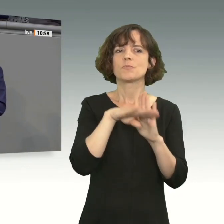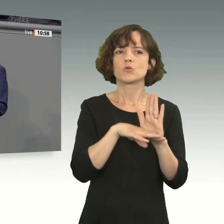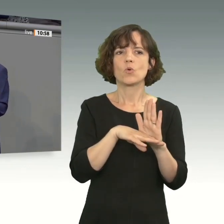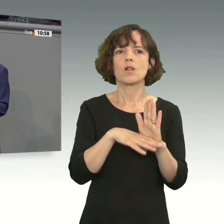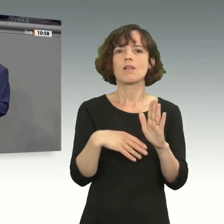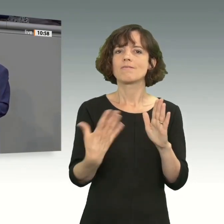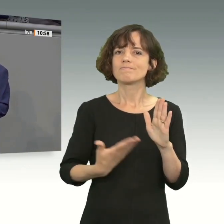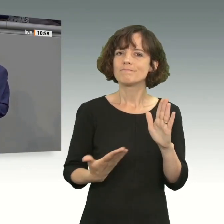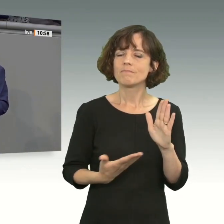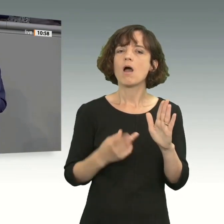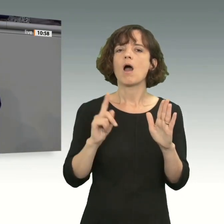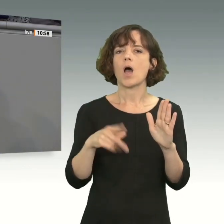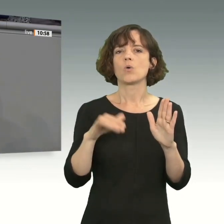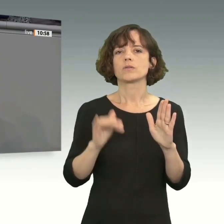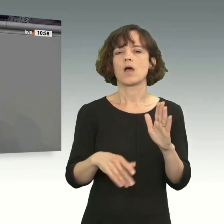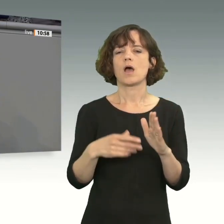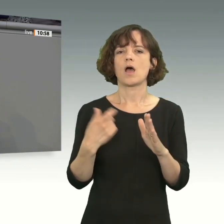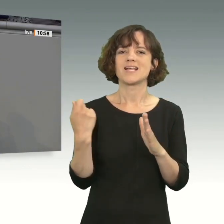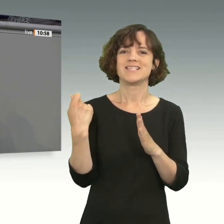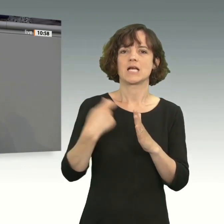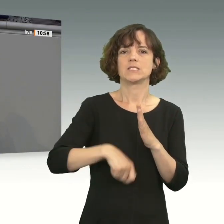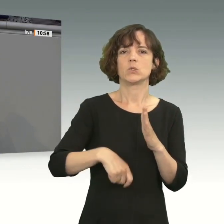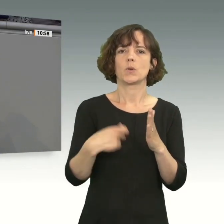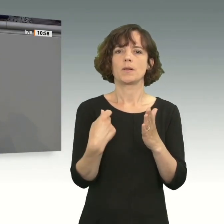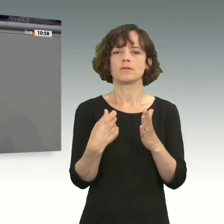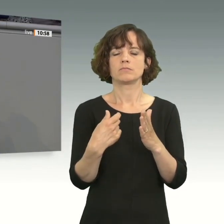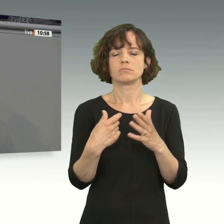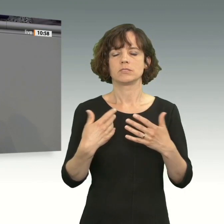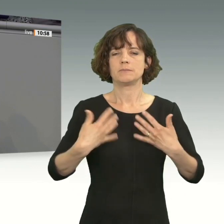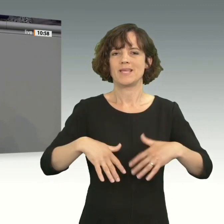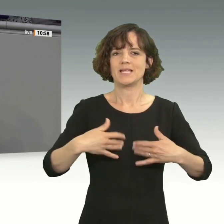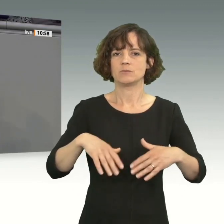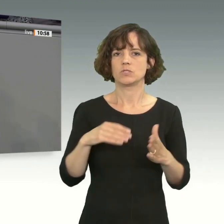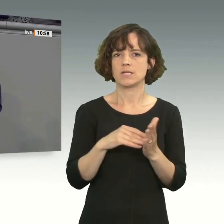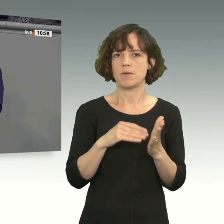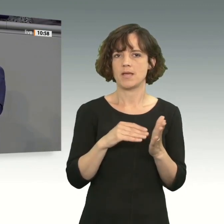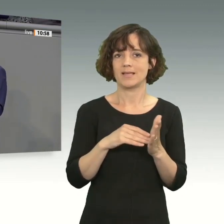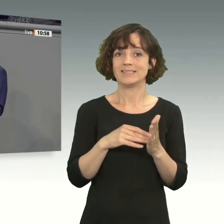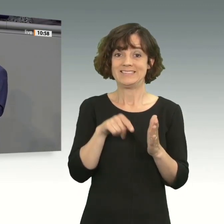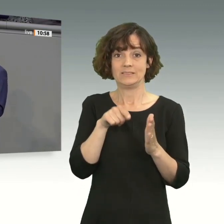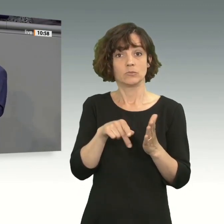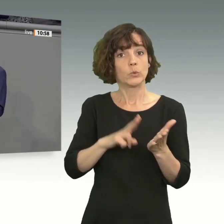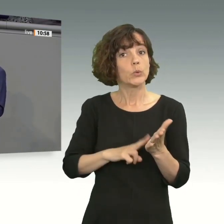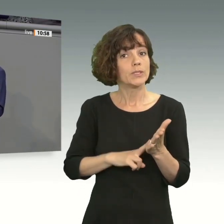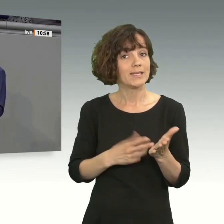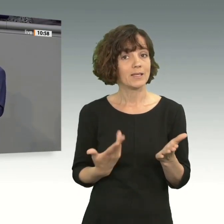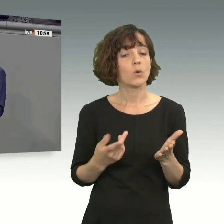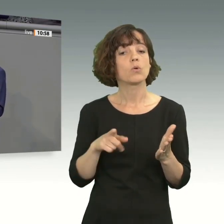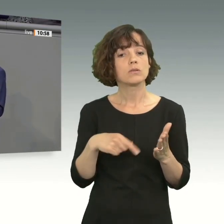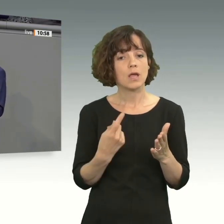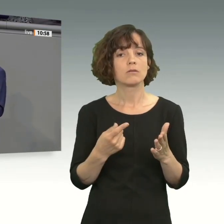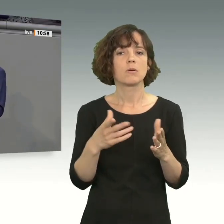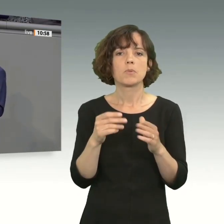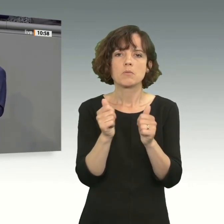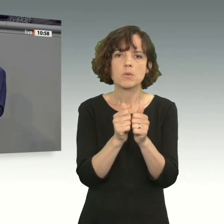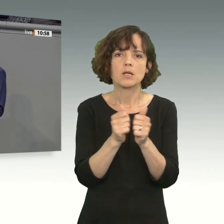anderem auch einen sanktionsbewährten Mechanismus haben. Der wird Gültigkeit haben. Und dann wird man darüber mit